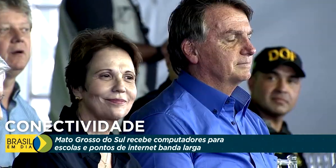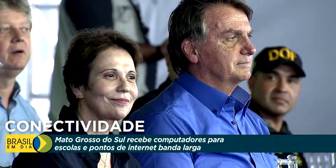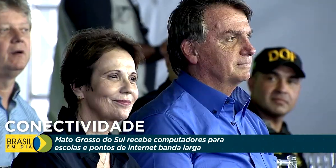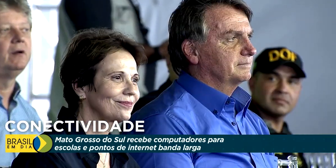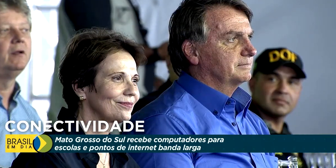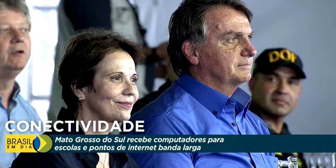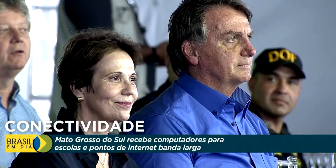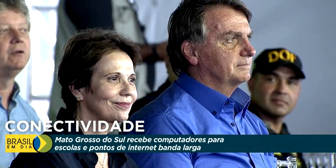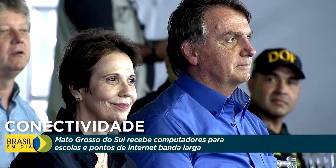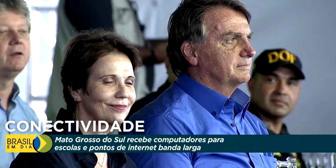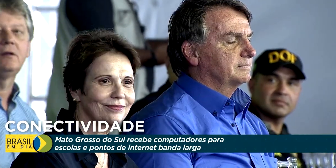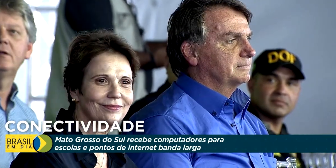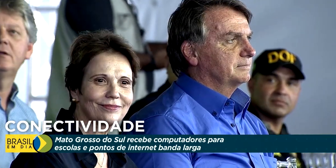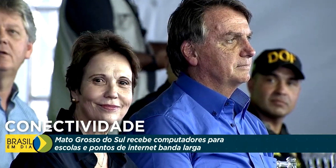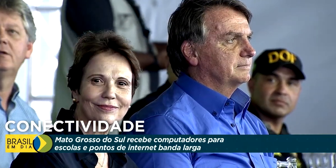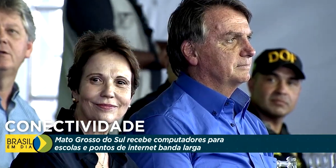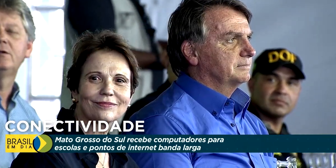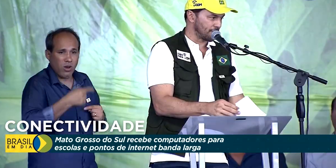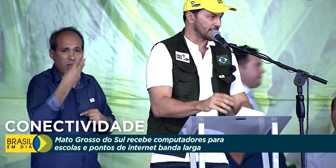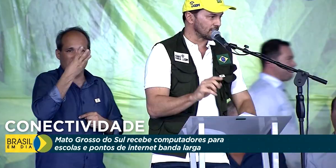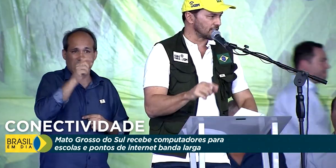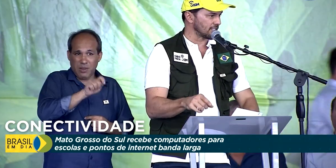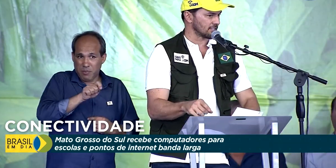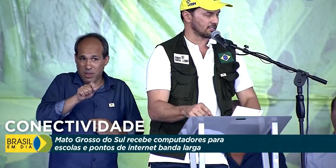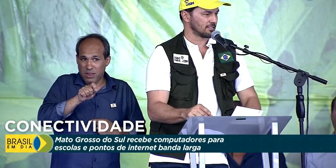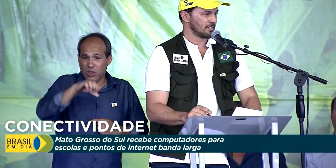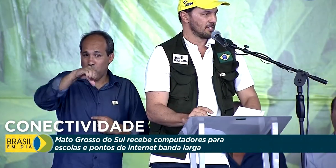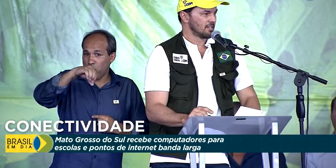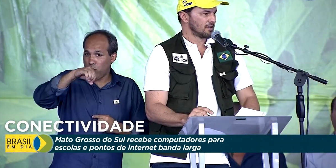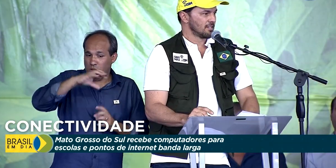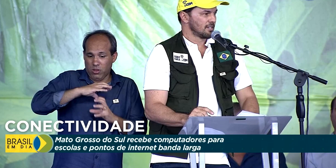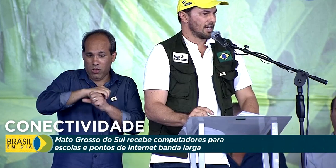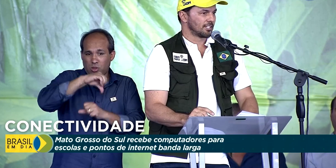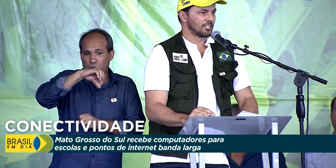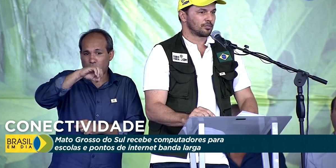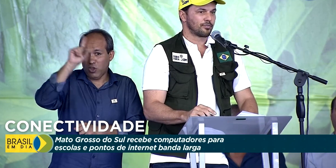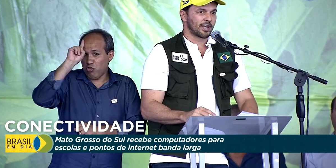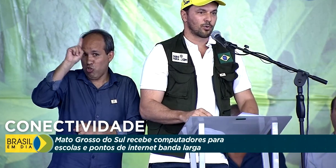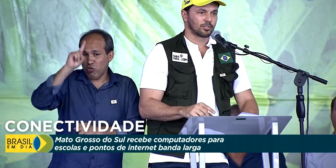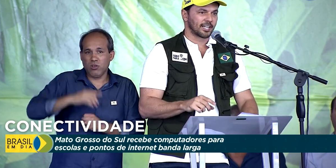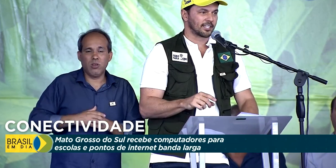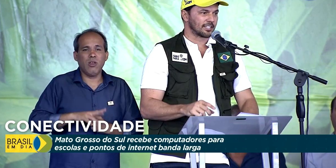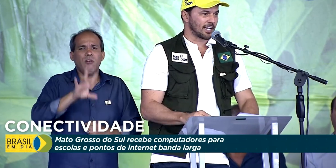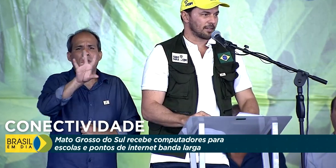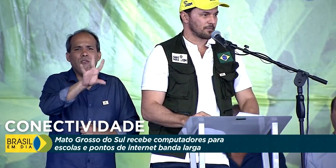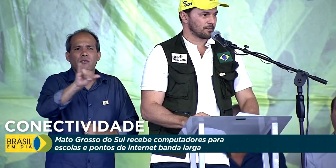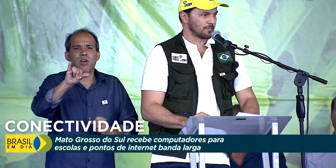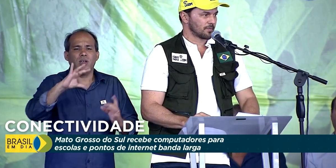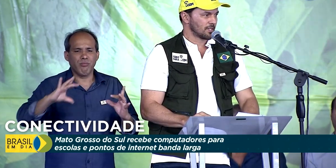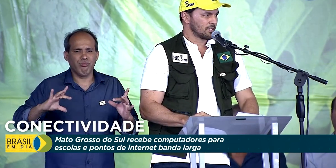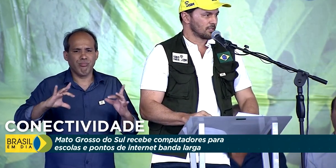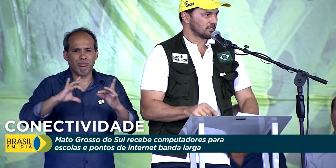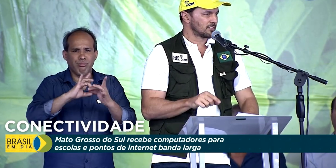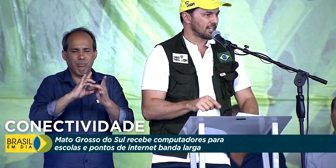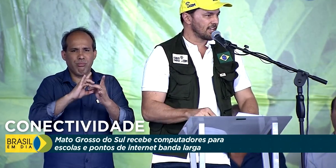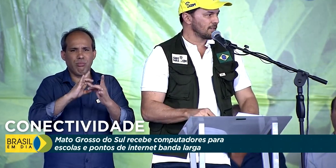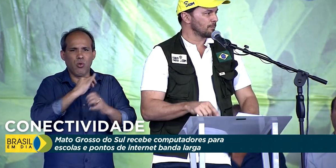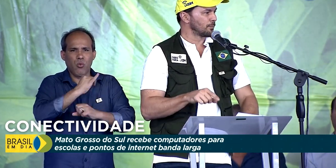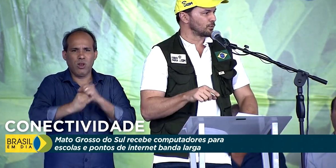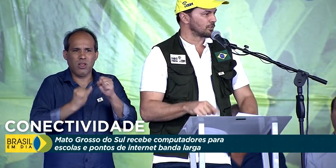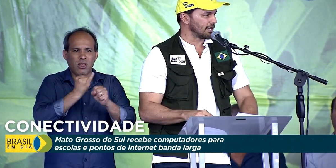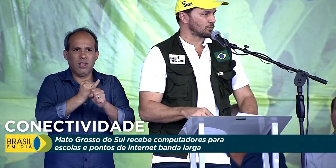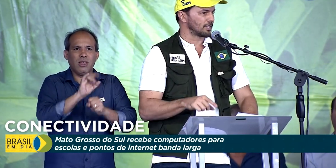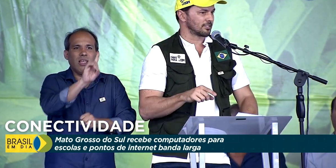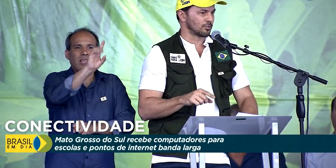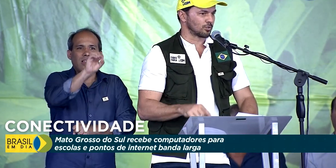Nos próximos 3 meses, 90 dias, a gente vai conectar 100